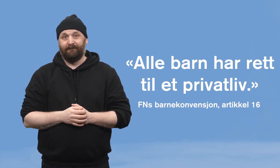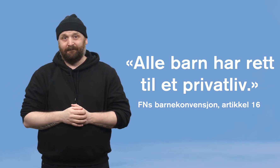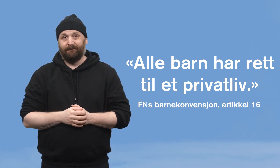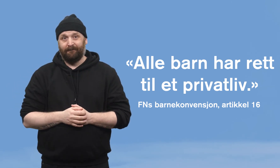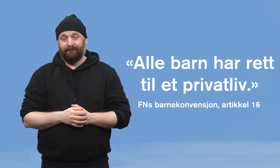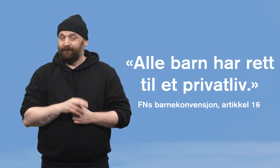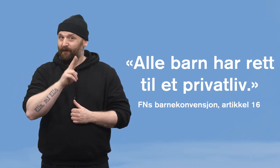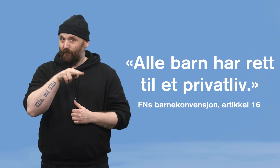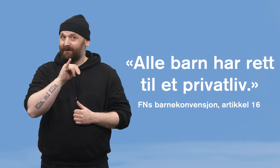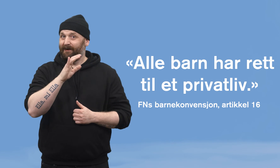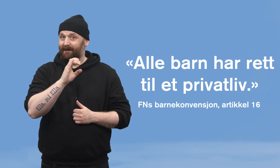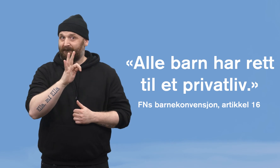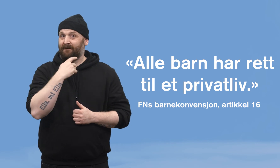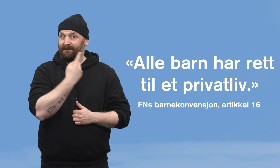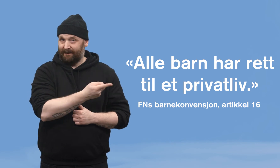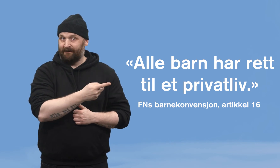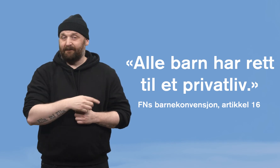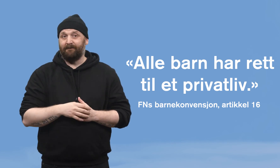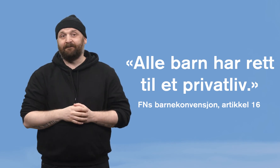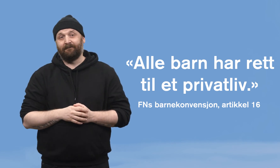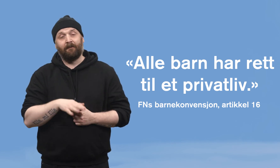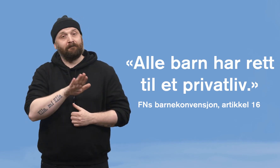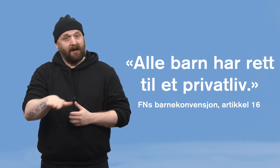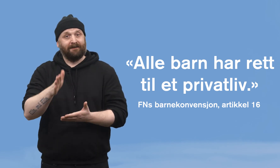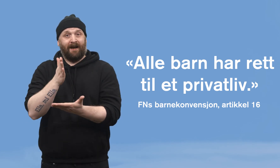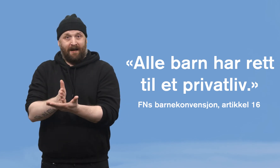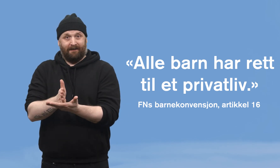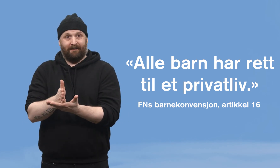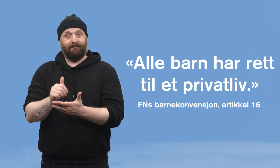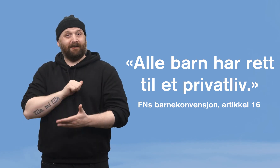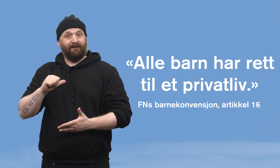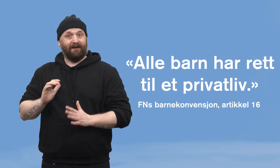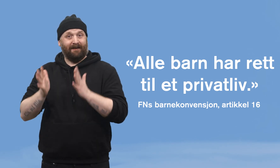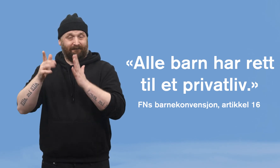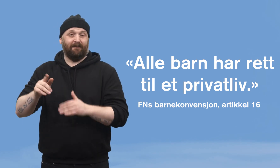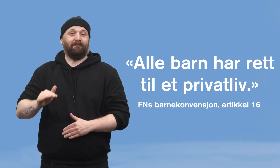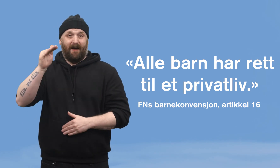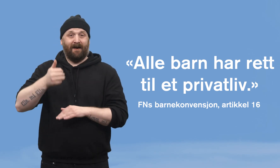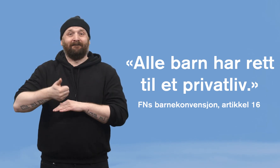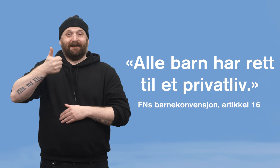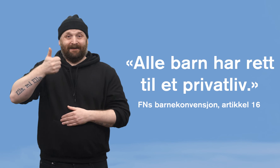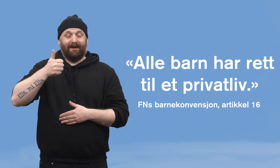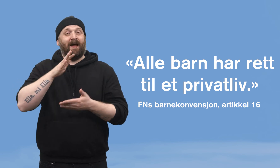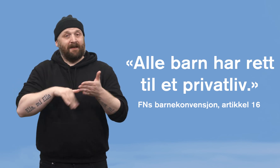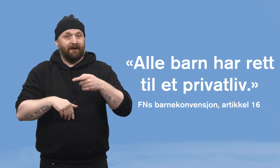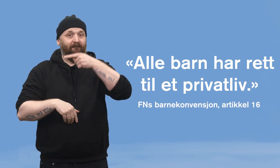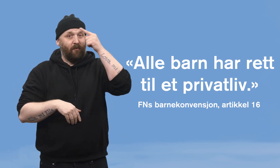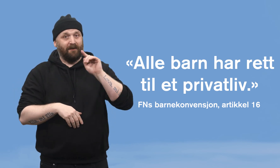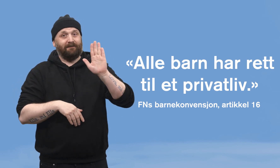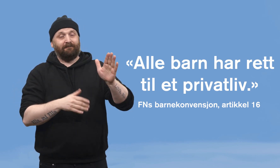Som UNICEF så godt sier, så er barns rett til privatliv viktigere enn foreldrenes behov for å